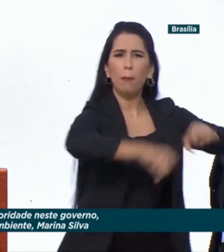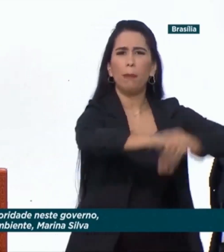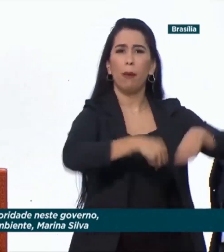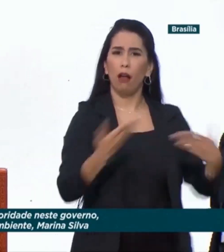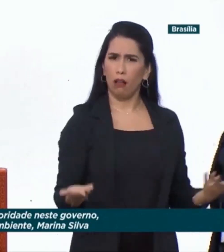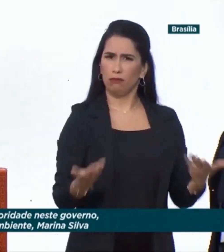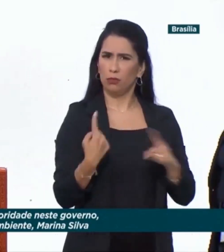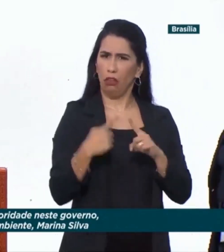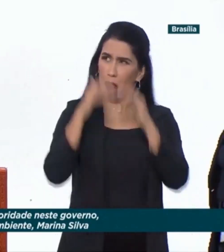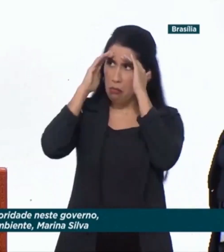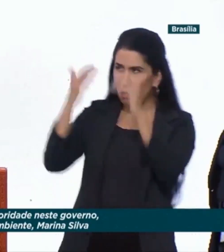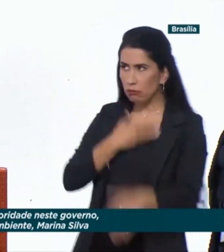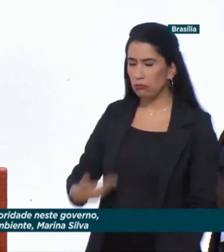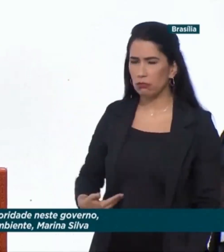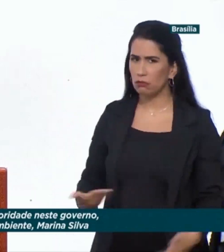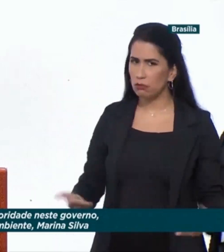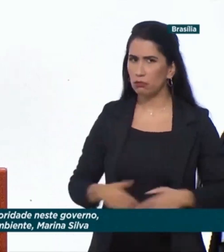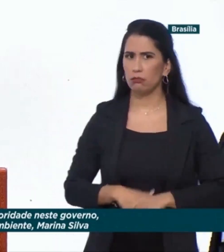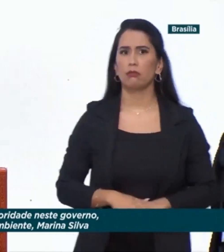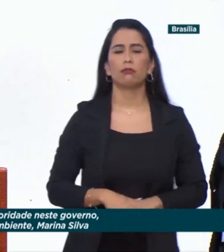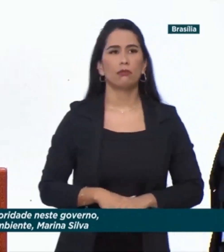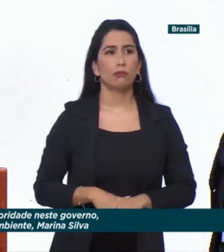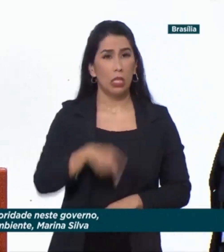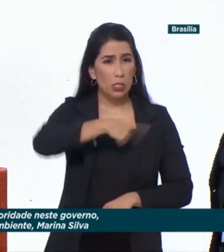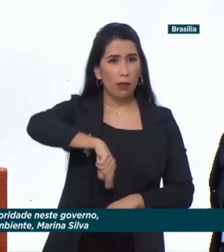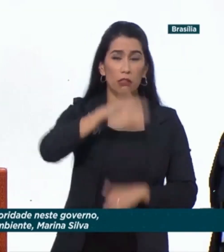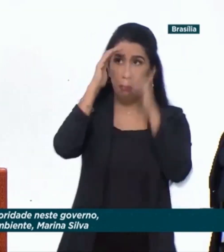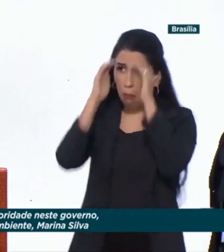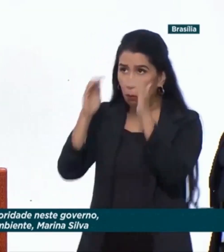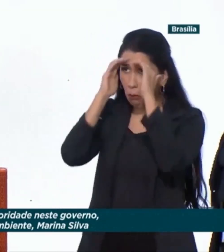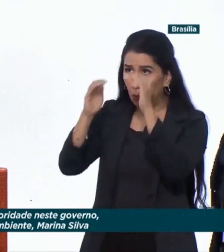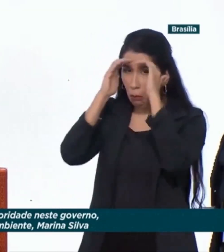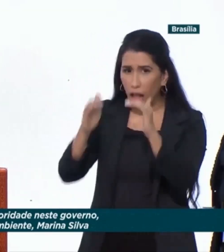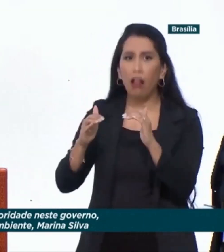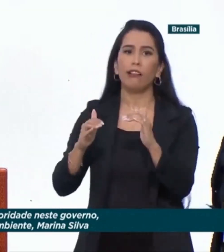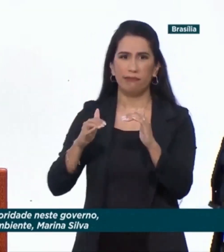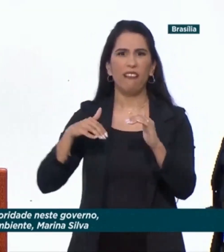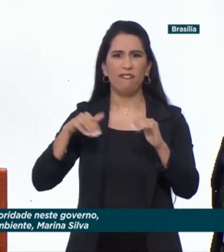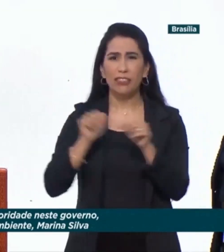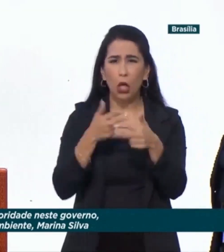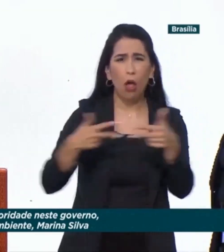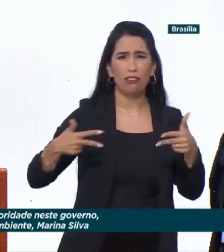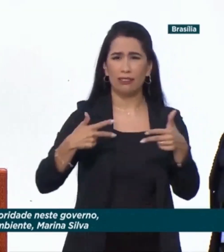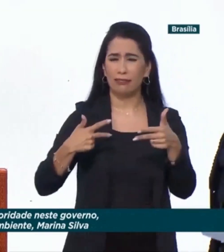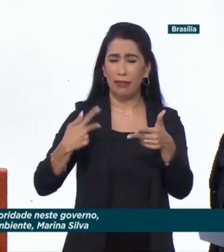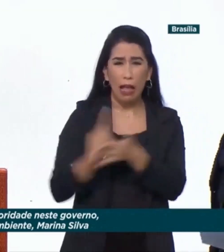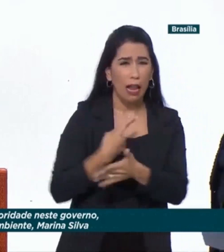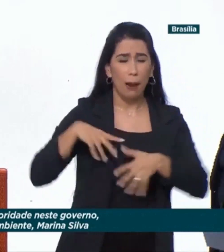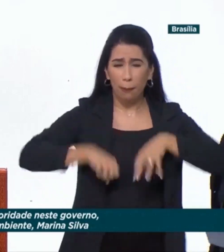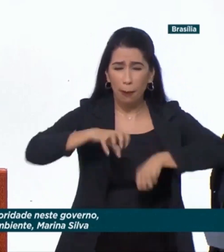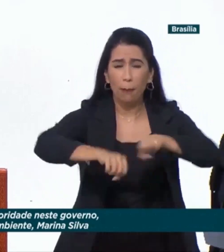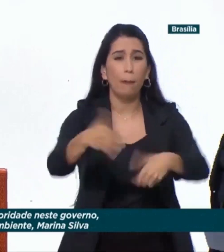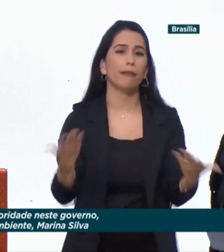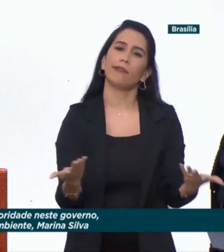governo. Boiadas se passaram no lugar onde deveriam passar apenas políticas